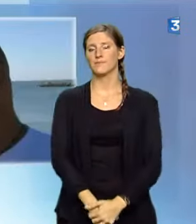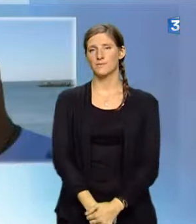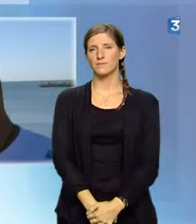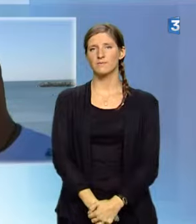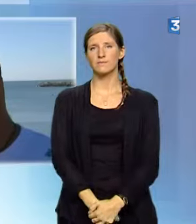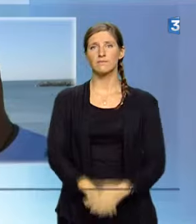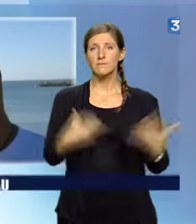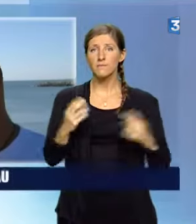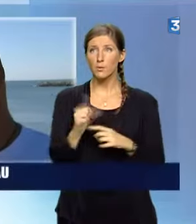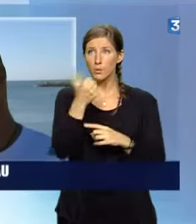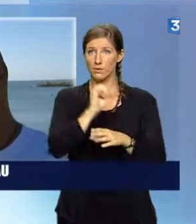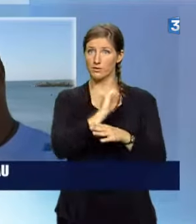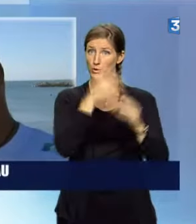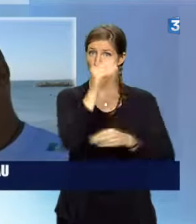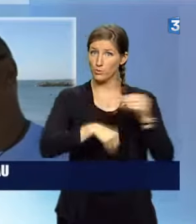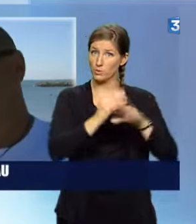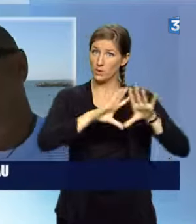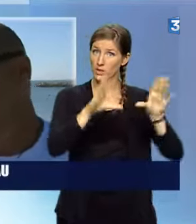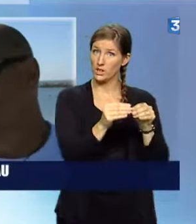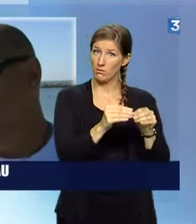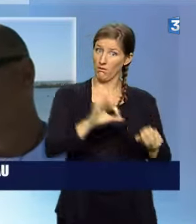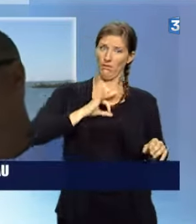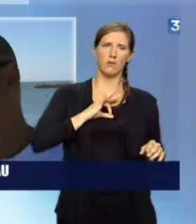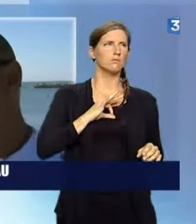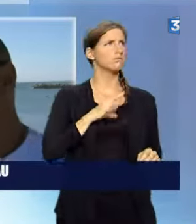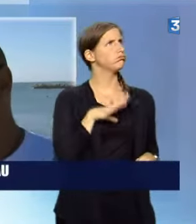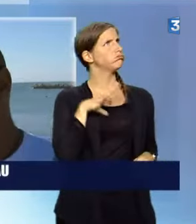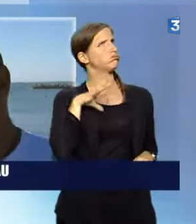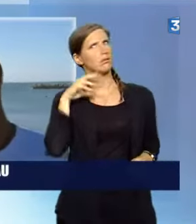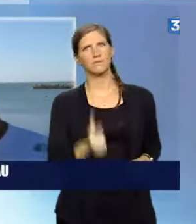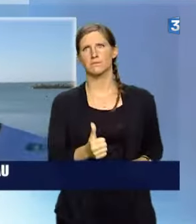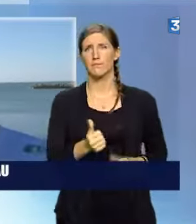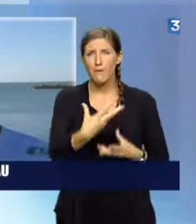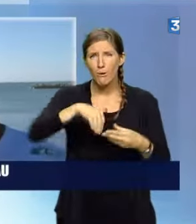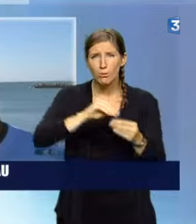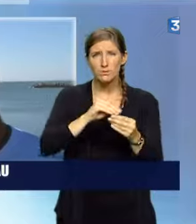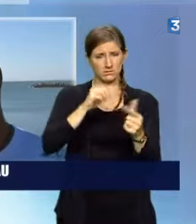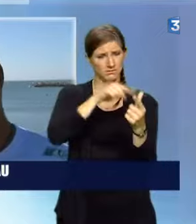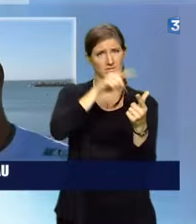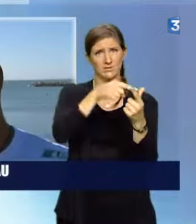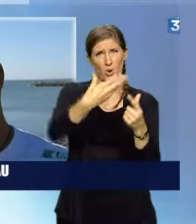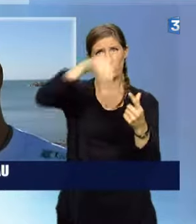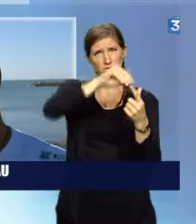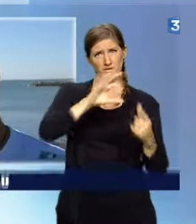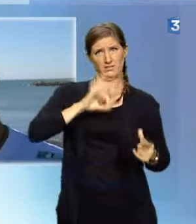Champion du monde en équipe, c'est la plus belle de récompense pour nous, mais alors mettre deux gars sur le podium au championnat du monde,